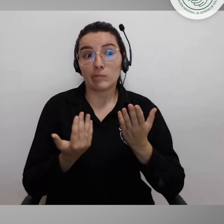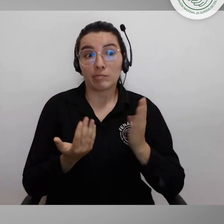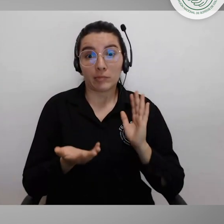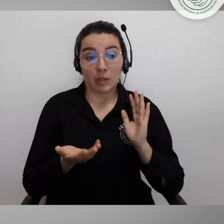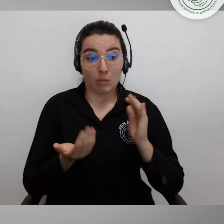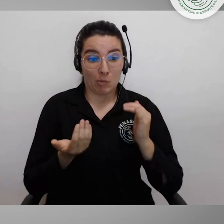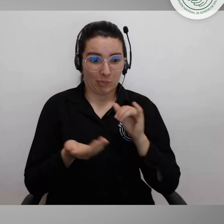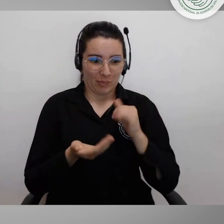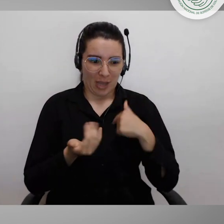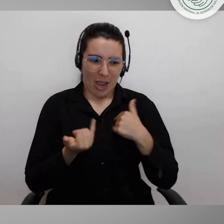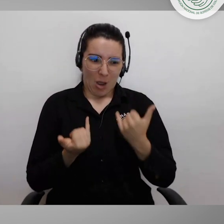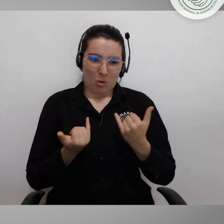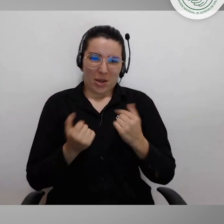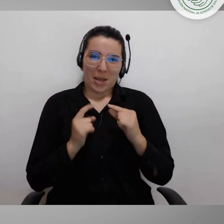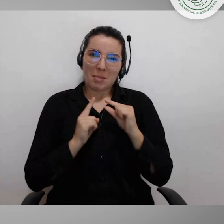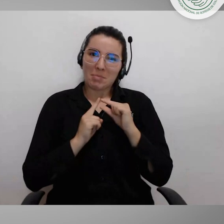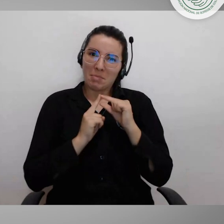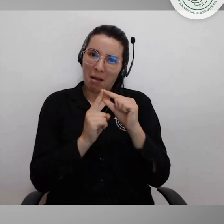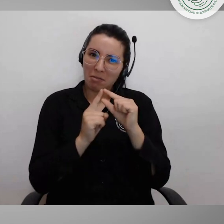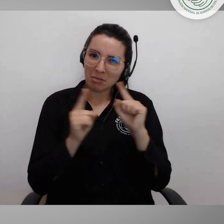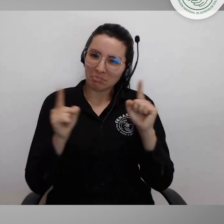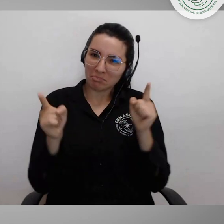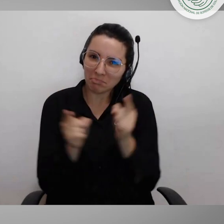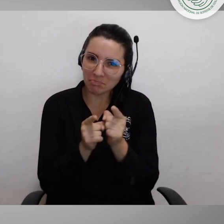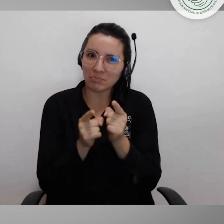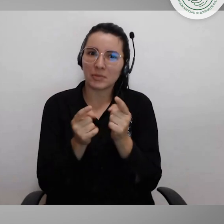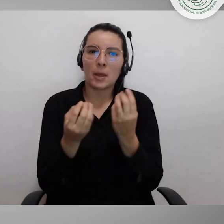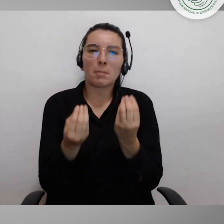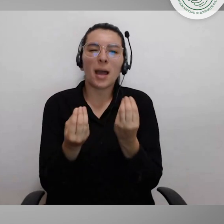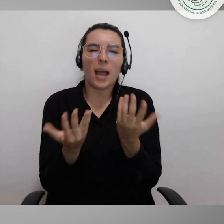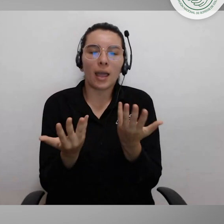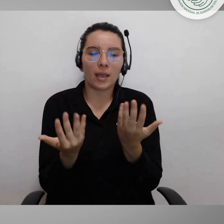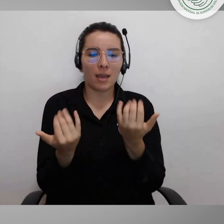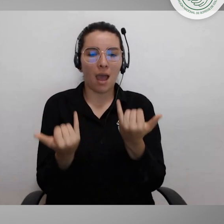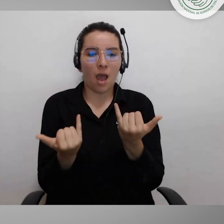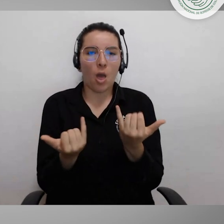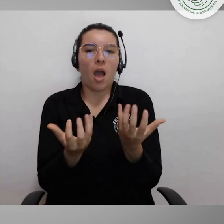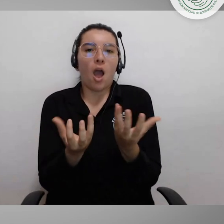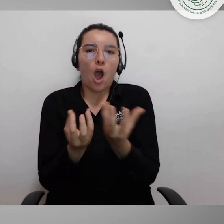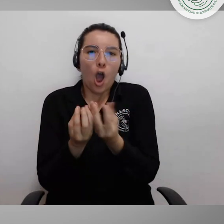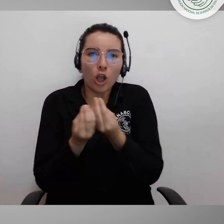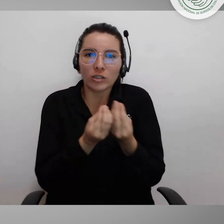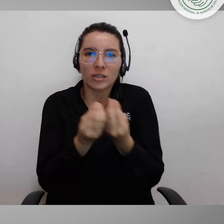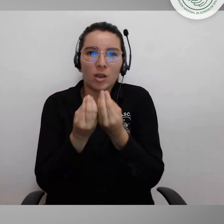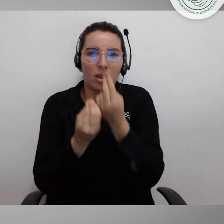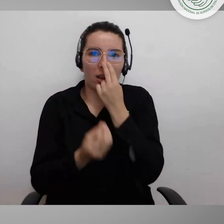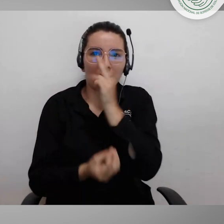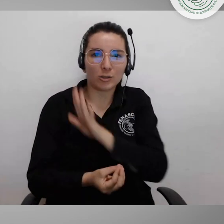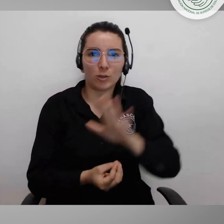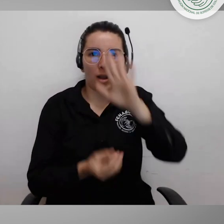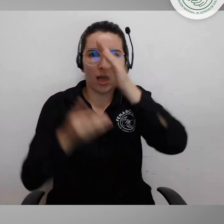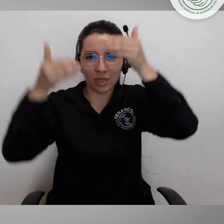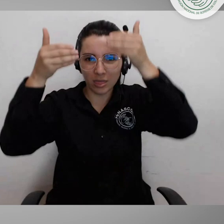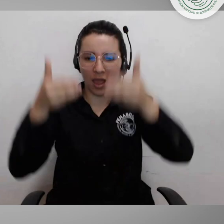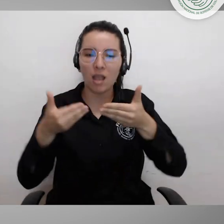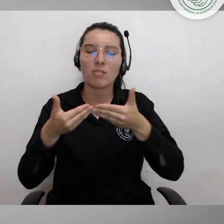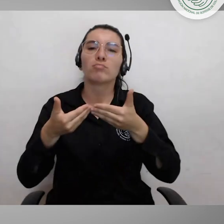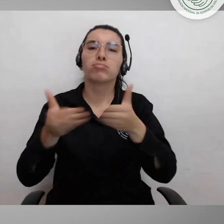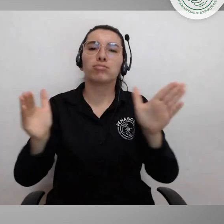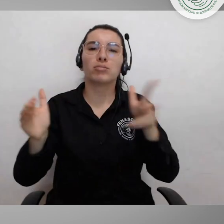Entonces, con esto creo que aperturamos este Consejo